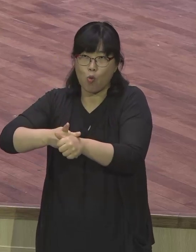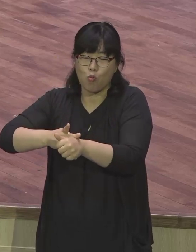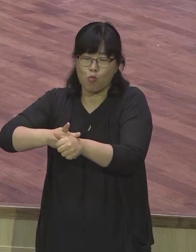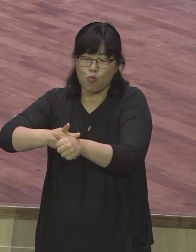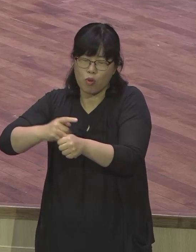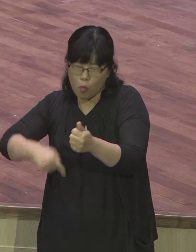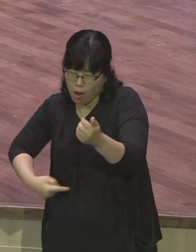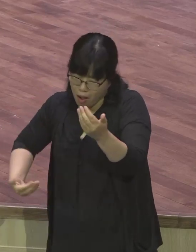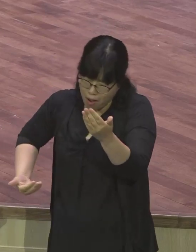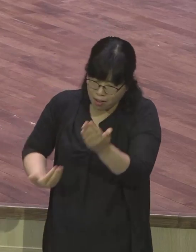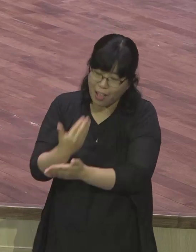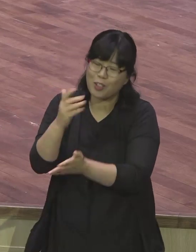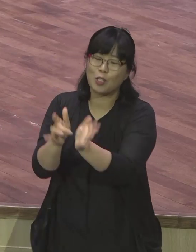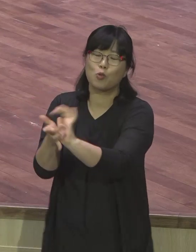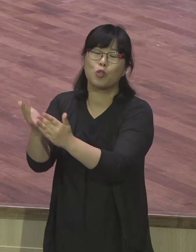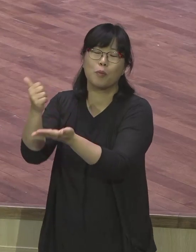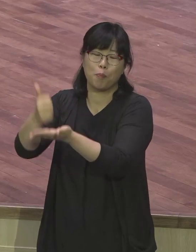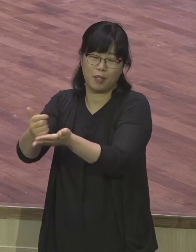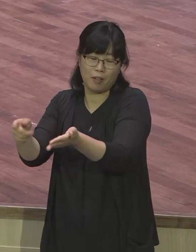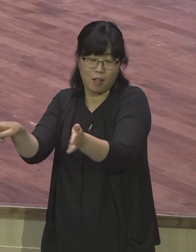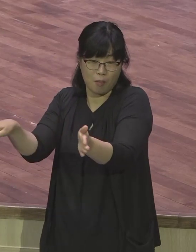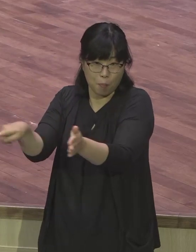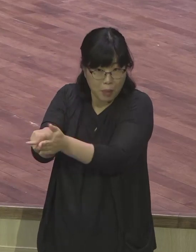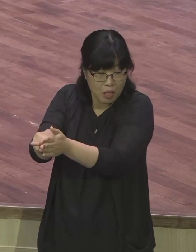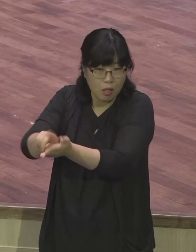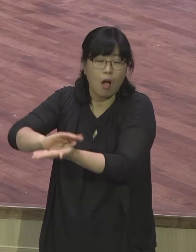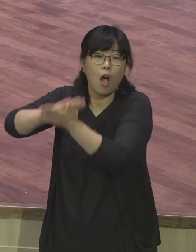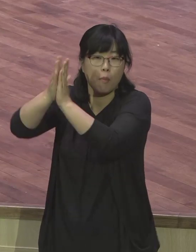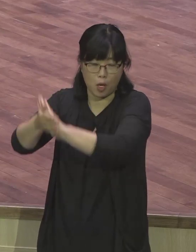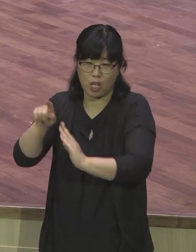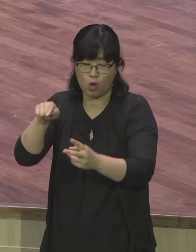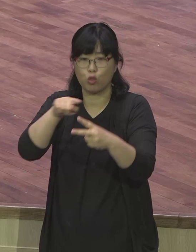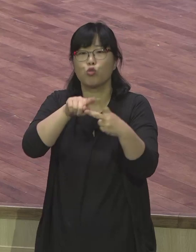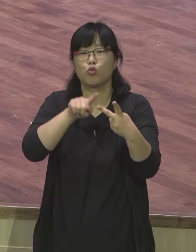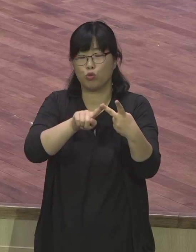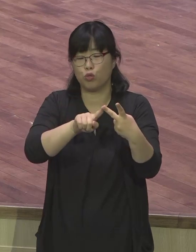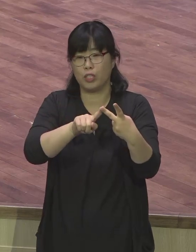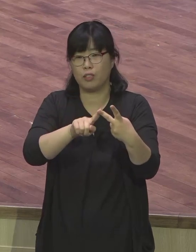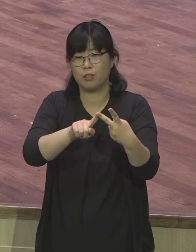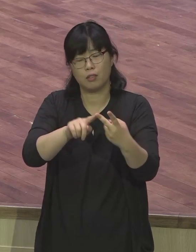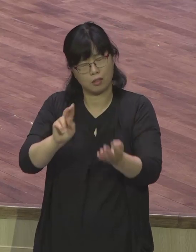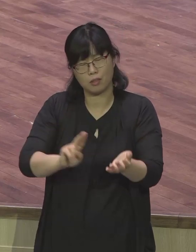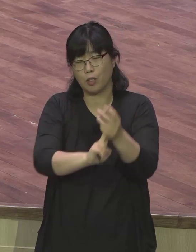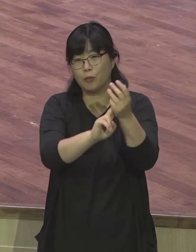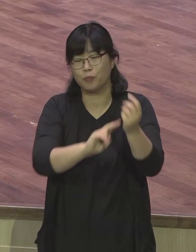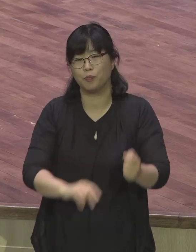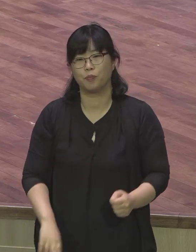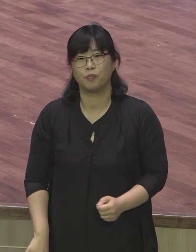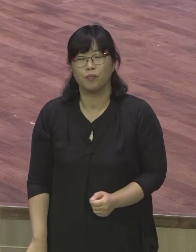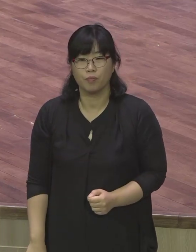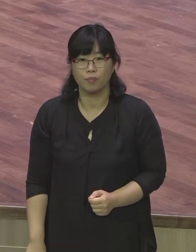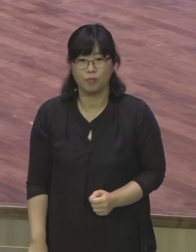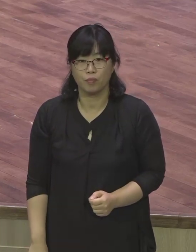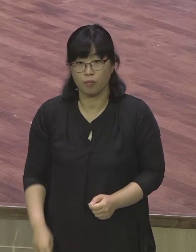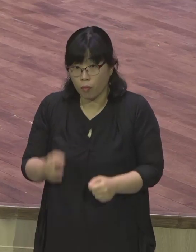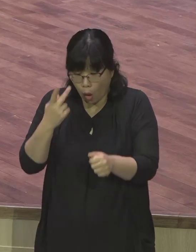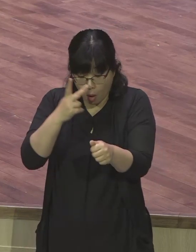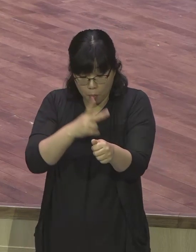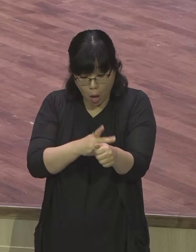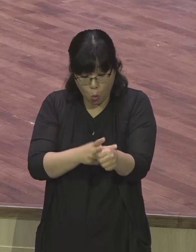말하냐면 원래 바울은 예수님을 믿었던 사람이 아니라 예수님을 믿는 사람들을 핍박했던 사람들